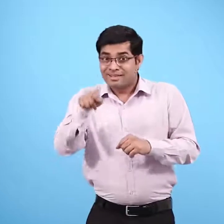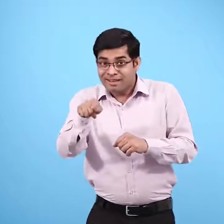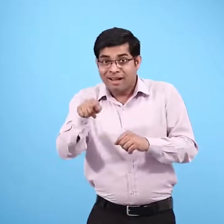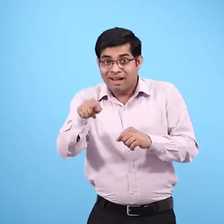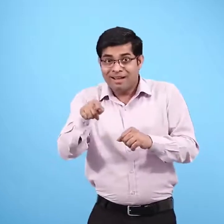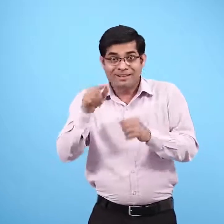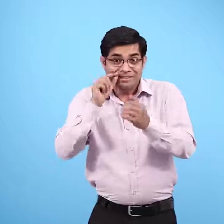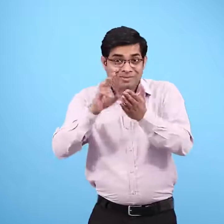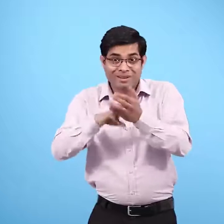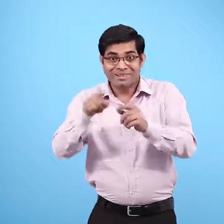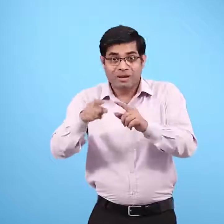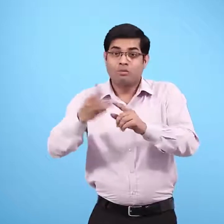और उनकी शादी भी हुई